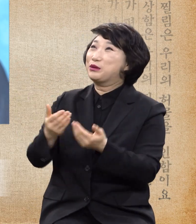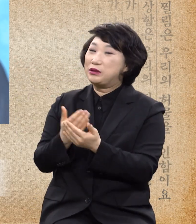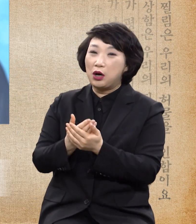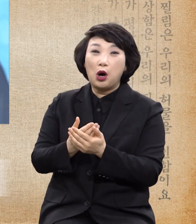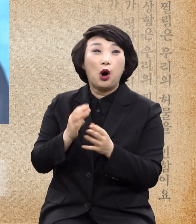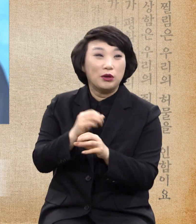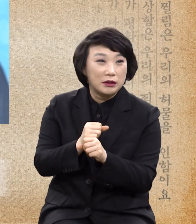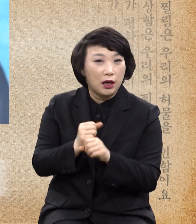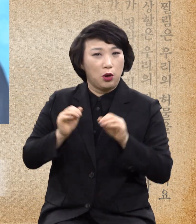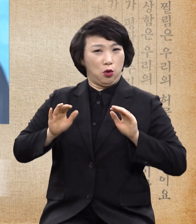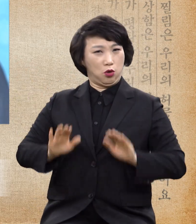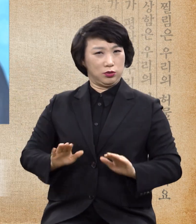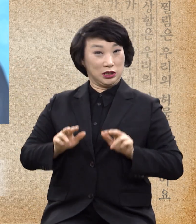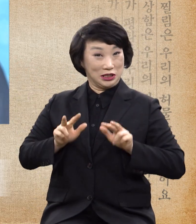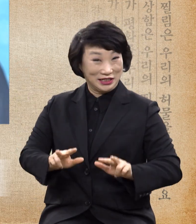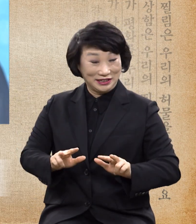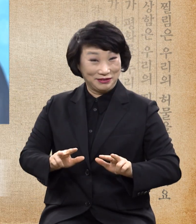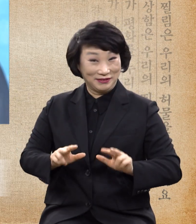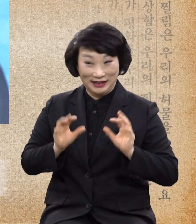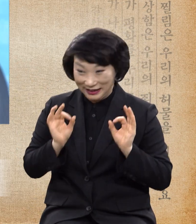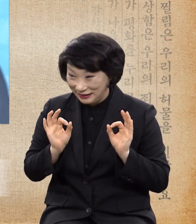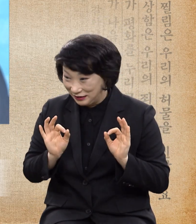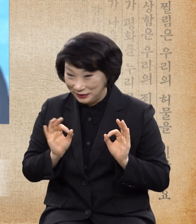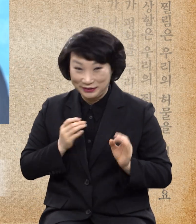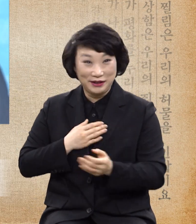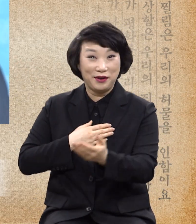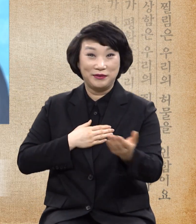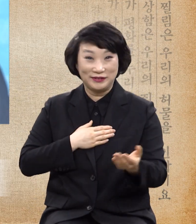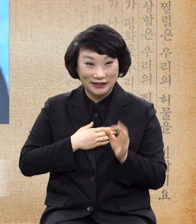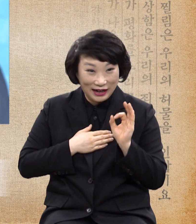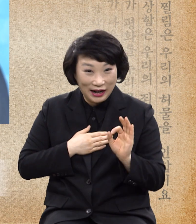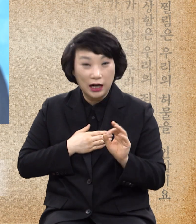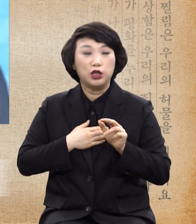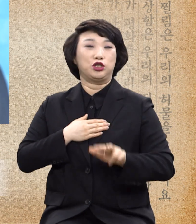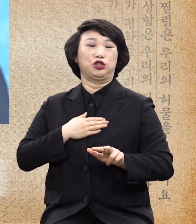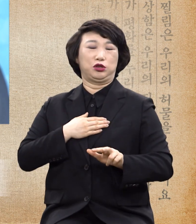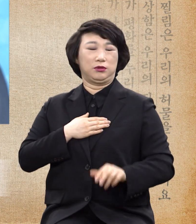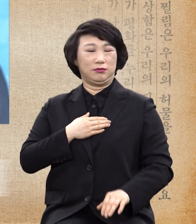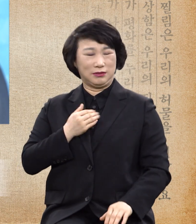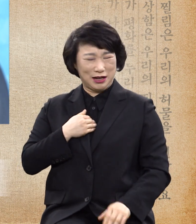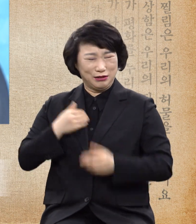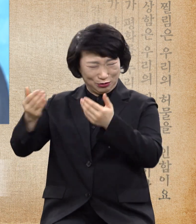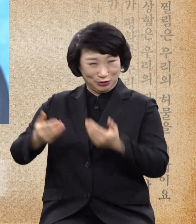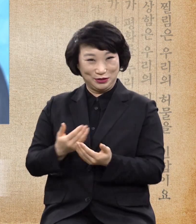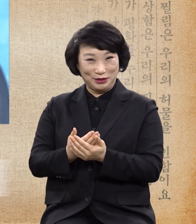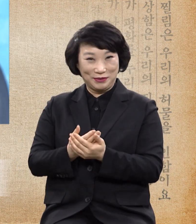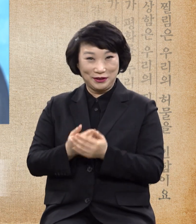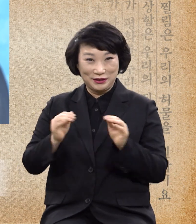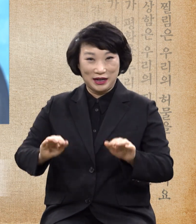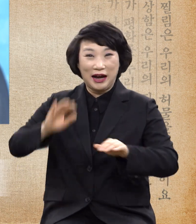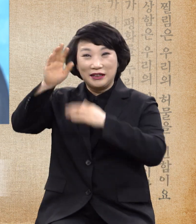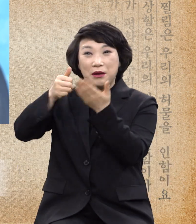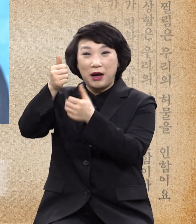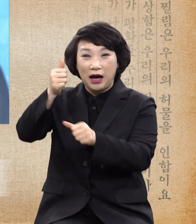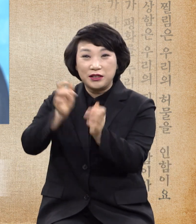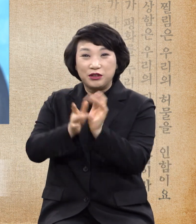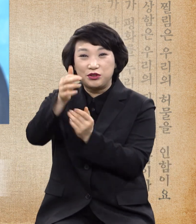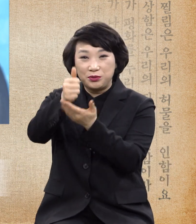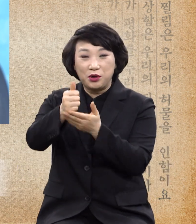아멘 언제 지금 아멘 지금 아멘 하나님이 아들이라도 성령과 능력을